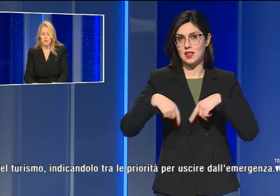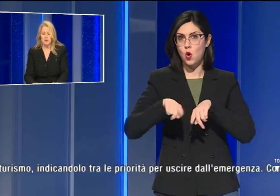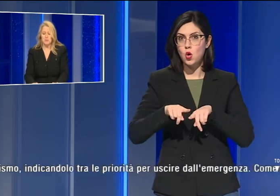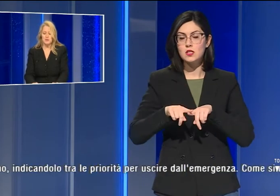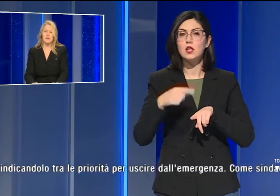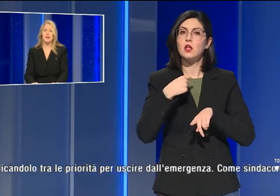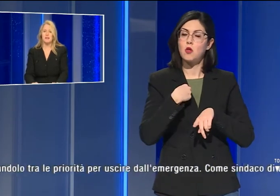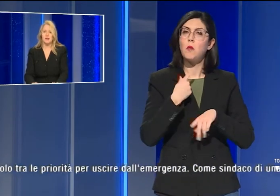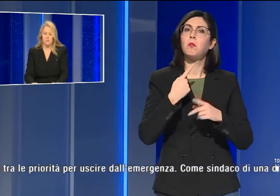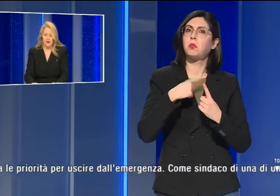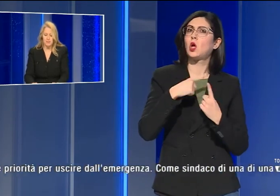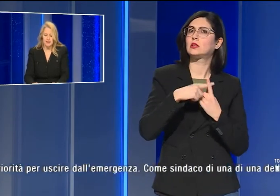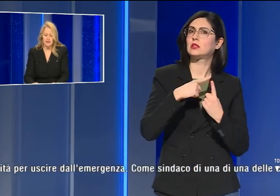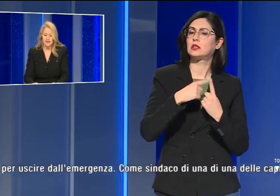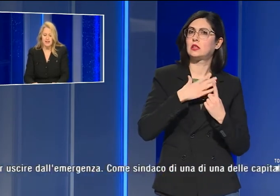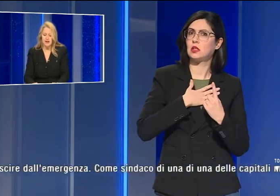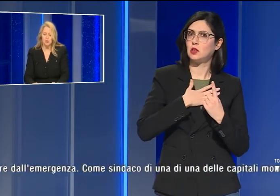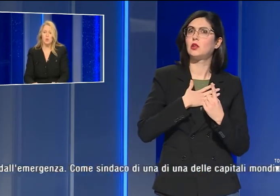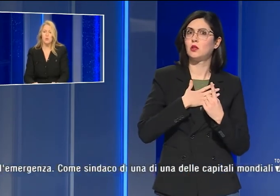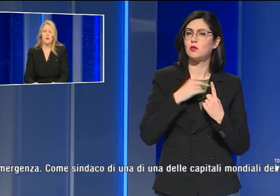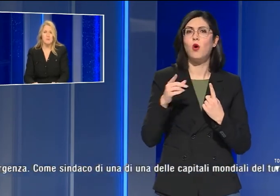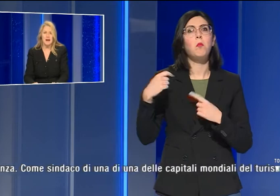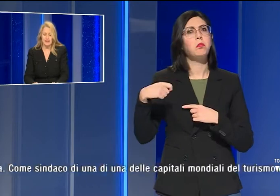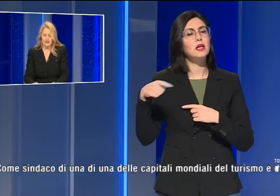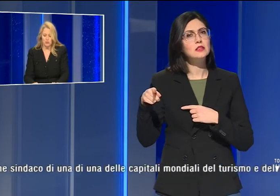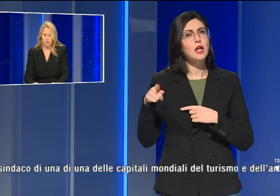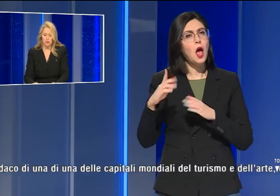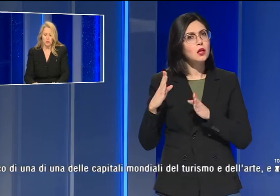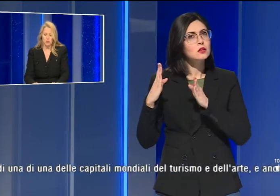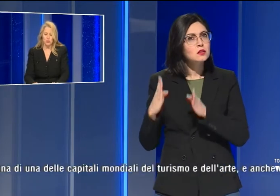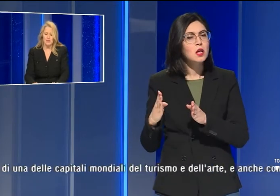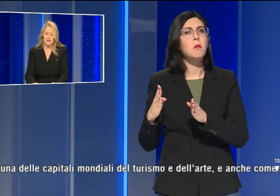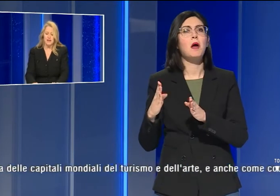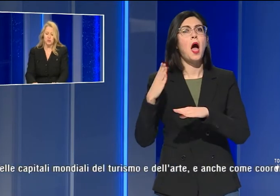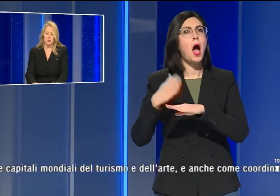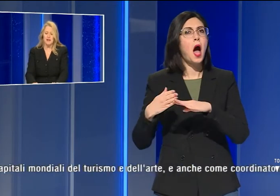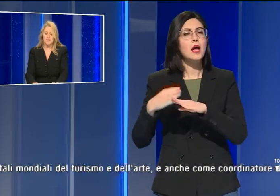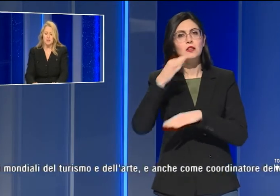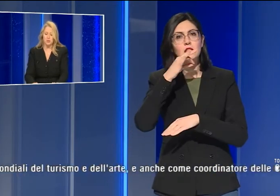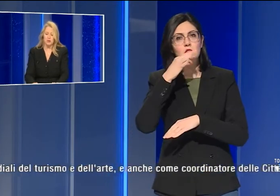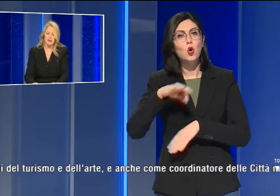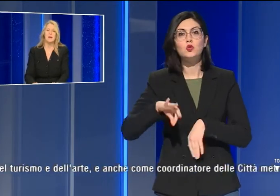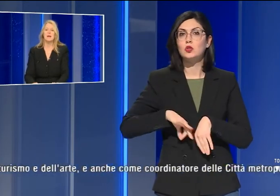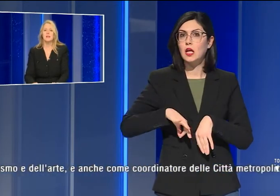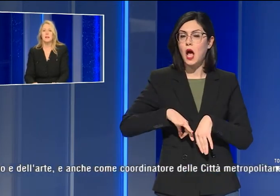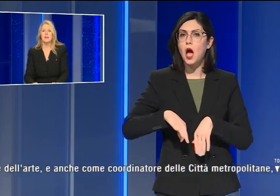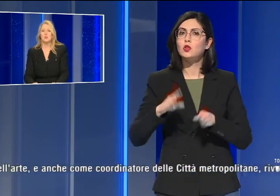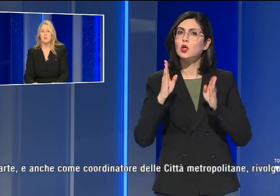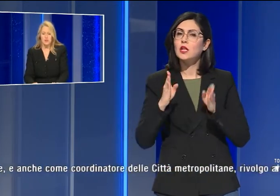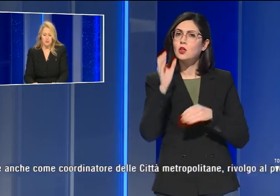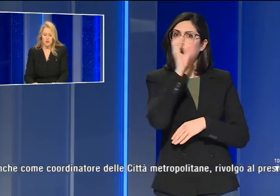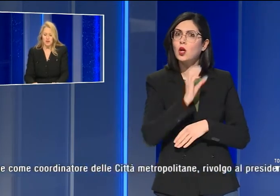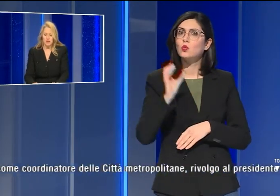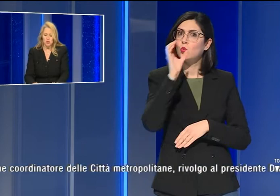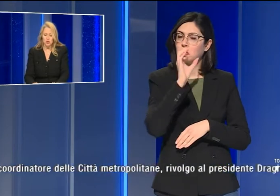positivo che il presidente abbia dedicato una parte del suo discorso al Senato al settore del